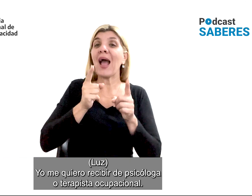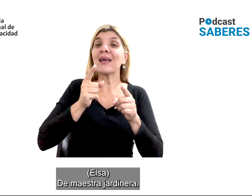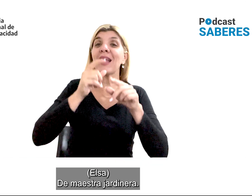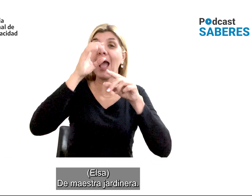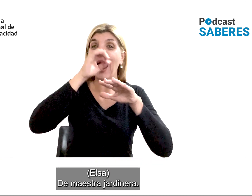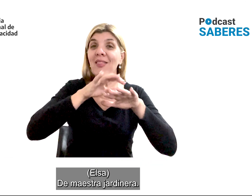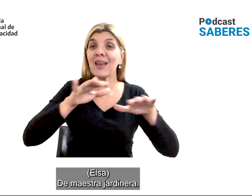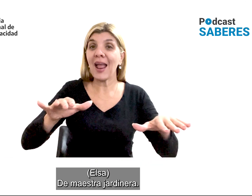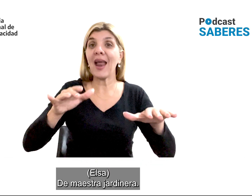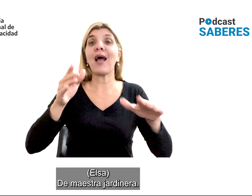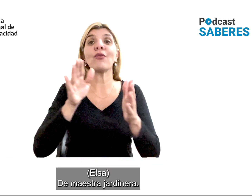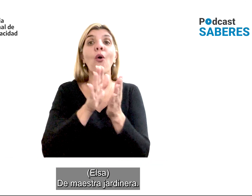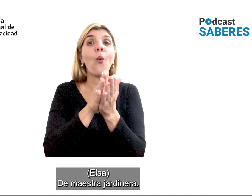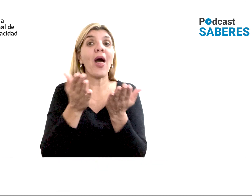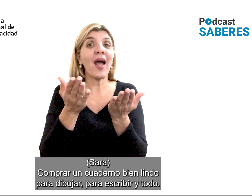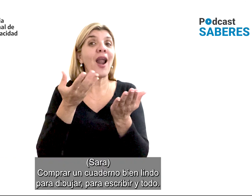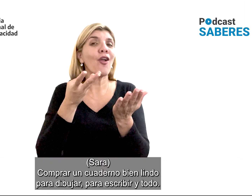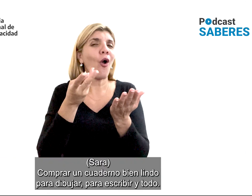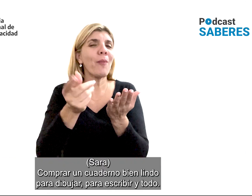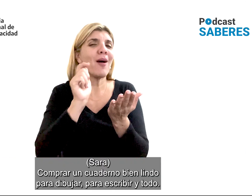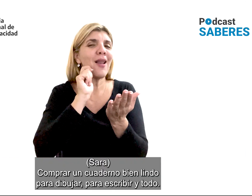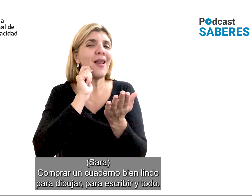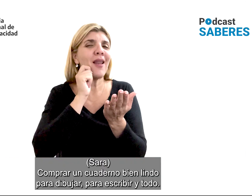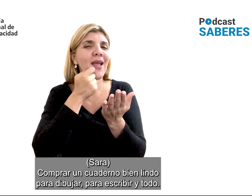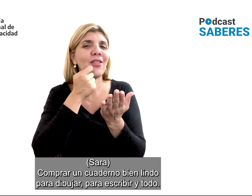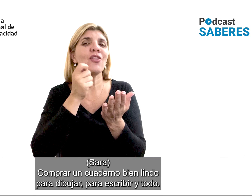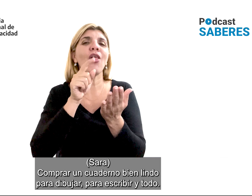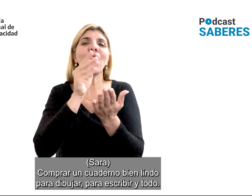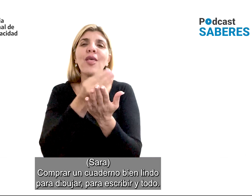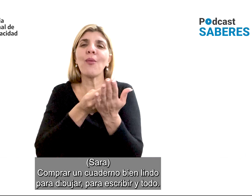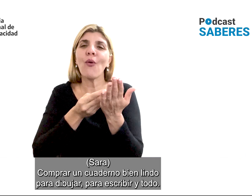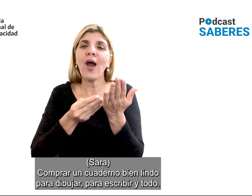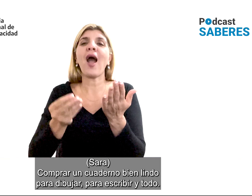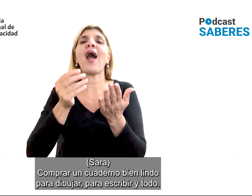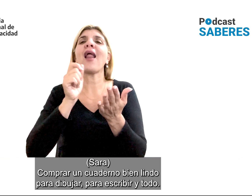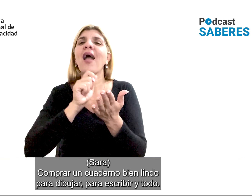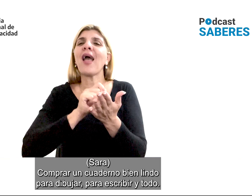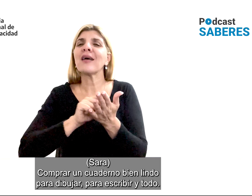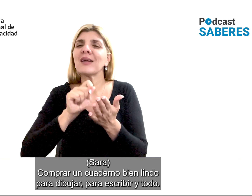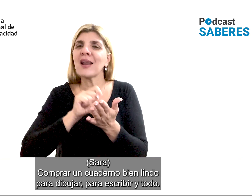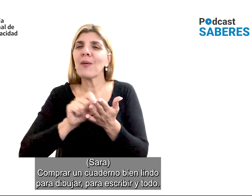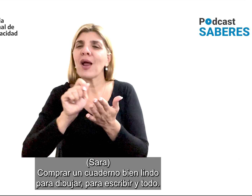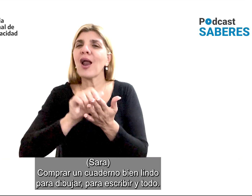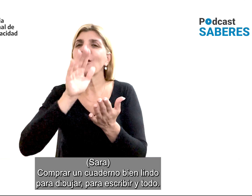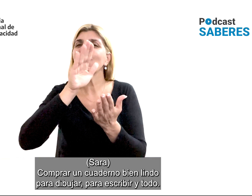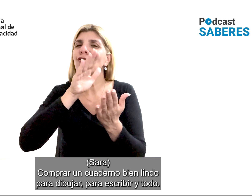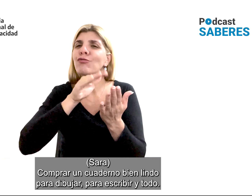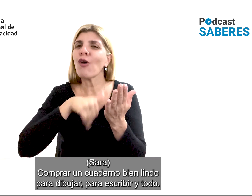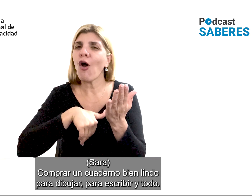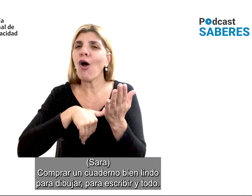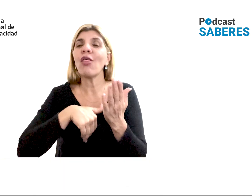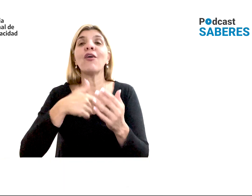apasionante. Me voy a trazar mi negra. Comprar un cuaderno bien lindo para dibujar, para